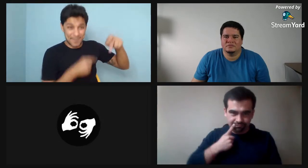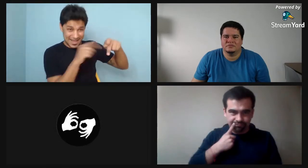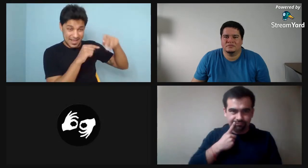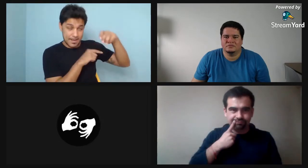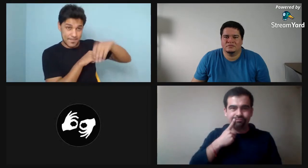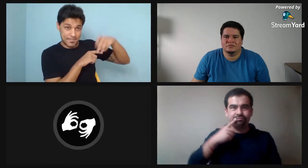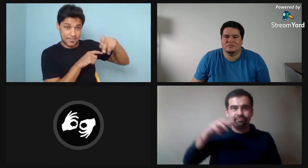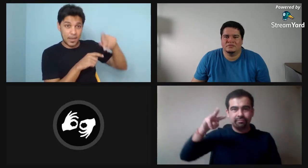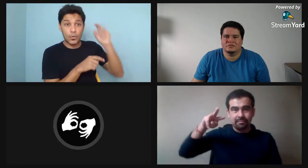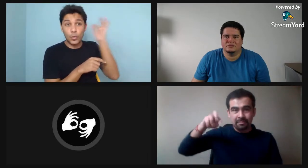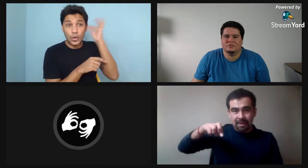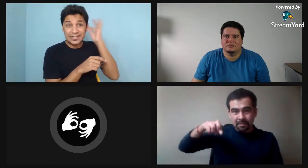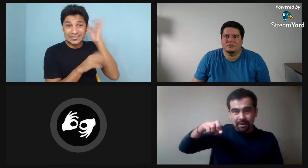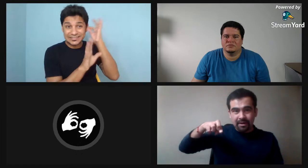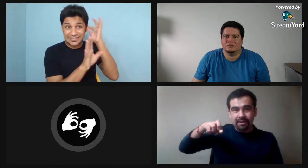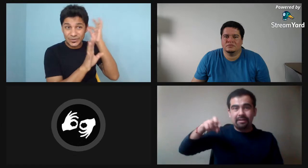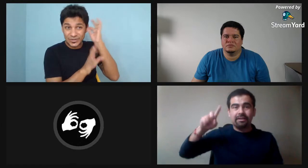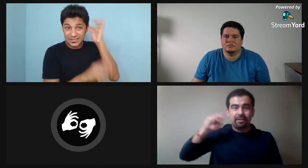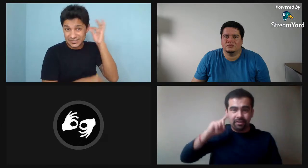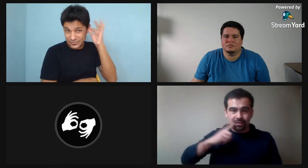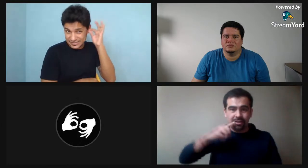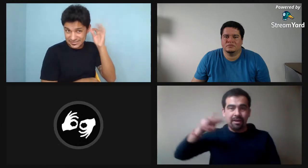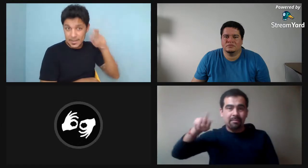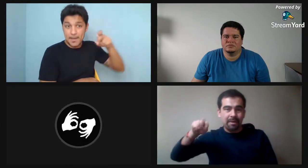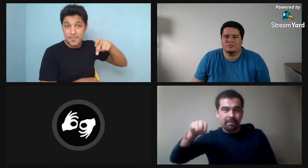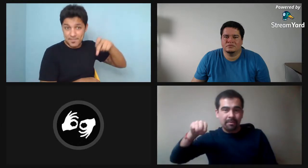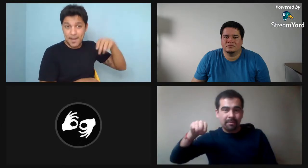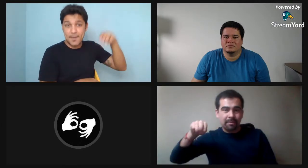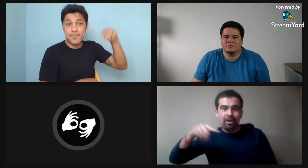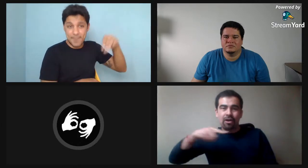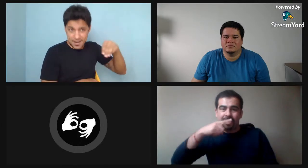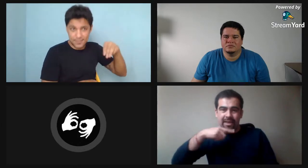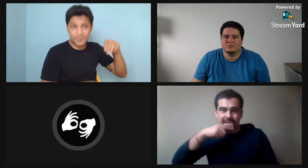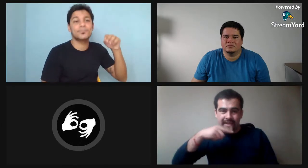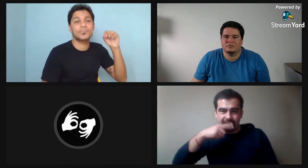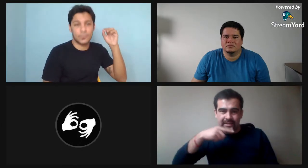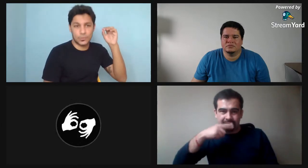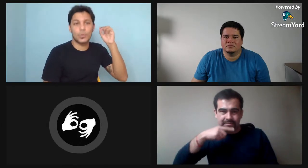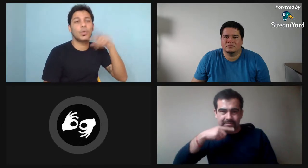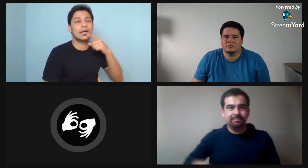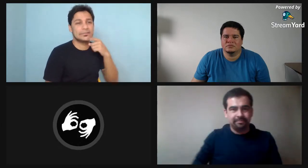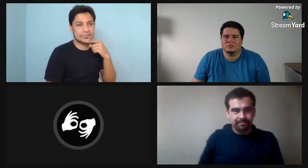y mis padres son sordos. Mi papá es sordo y mi mamá es oyente.